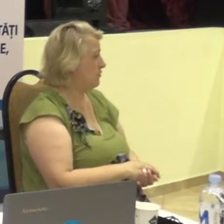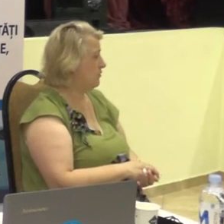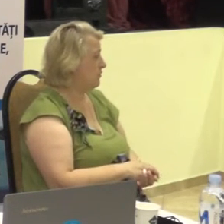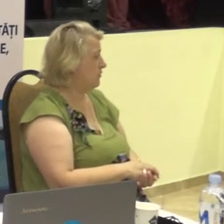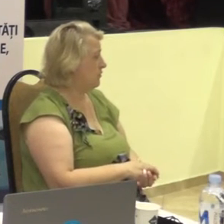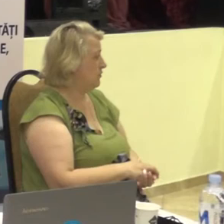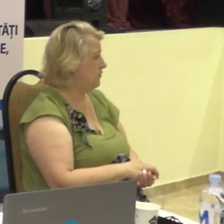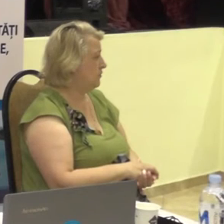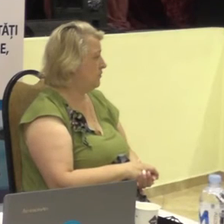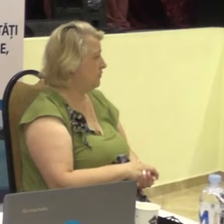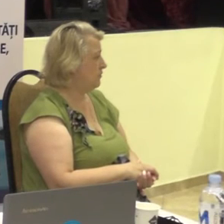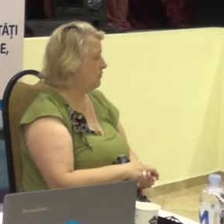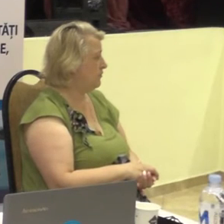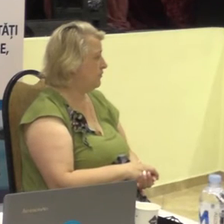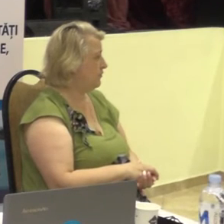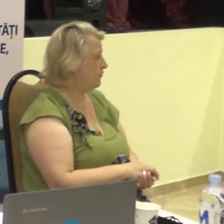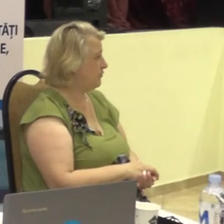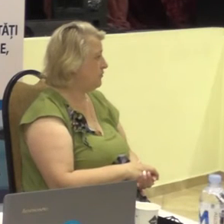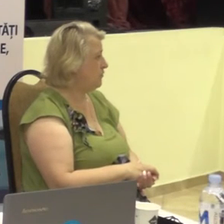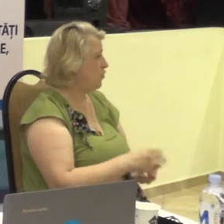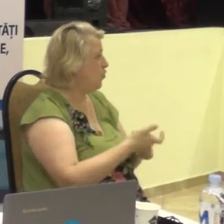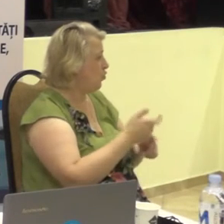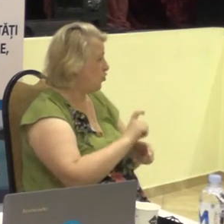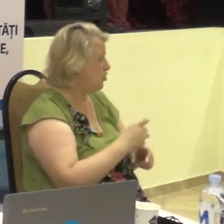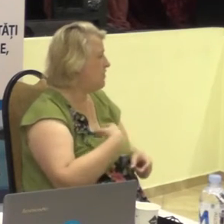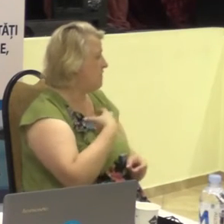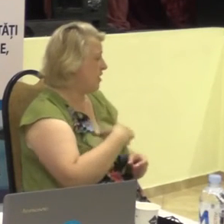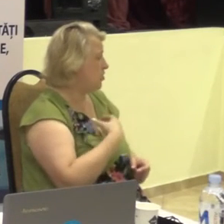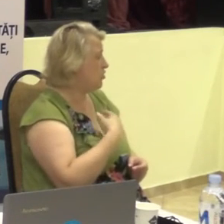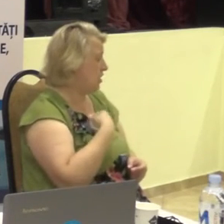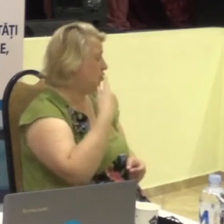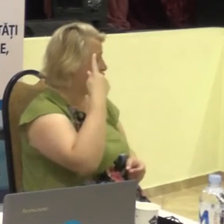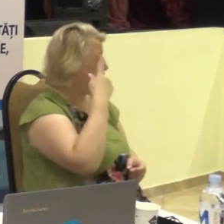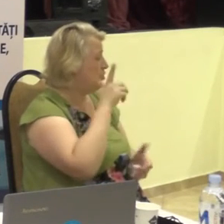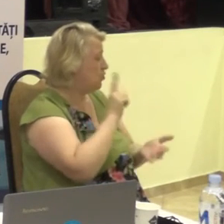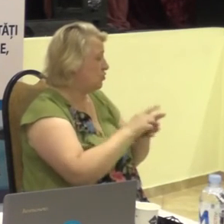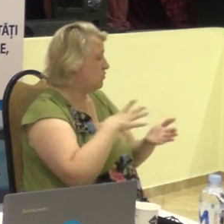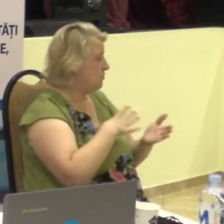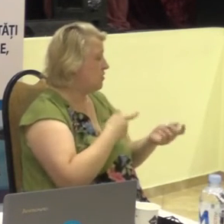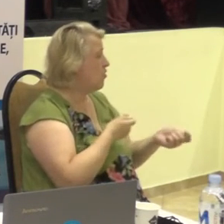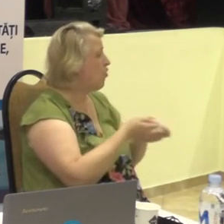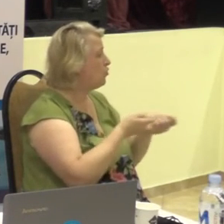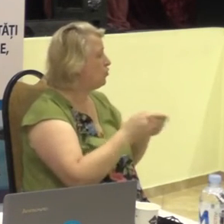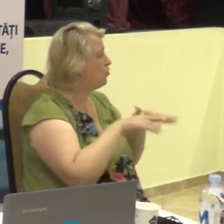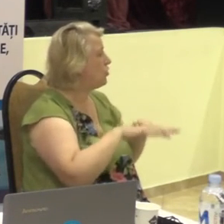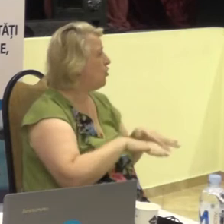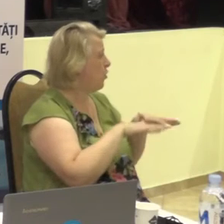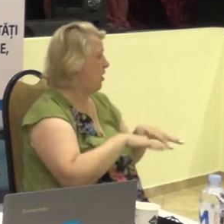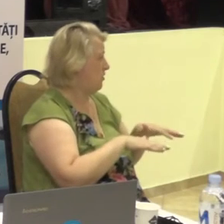O atenție deosebită, eu cred că trebuie să aibă conducerea locală